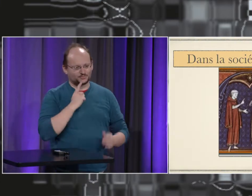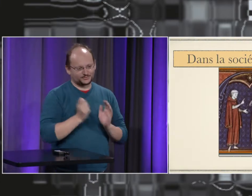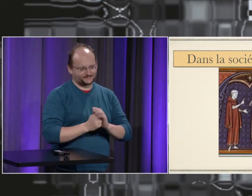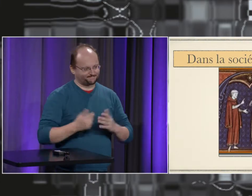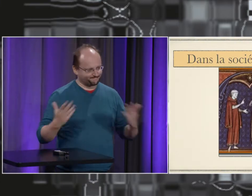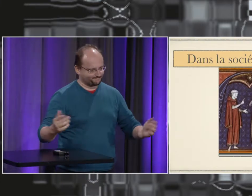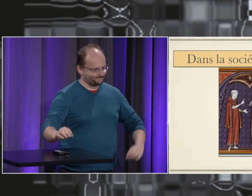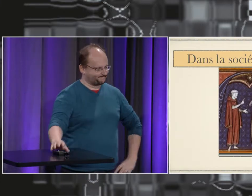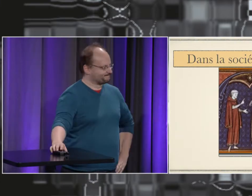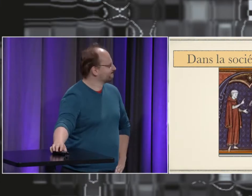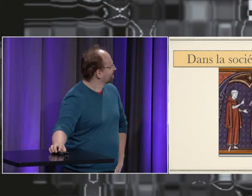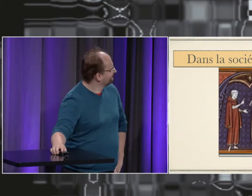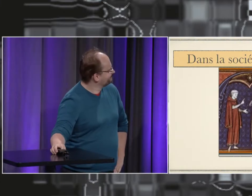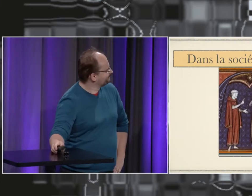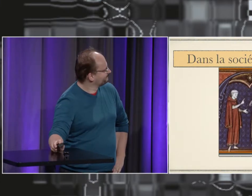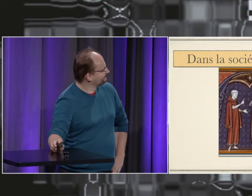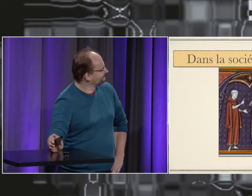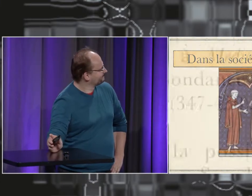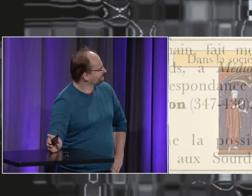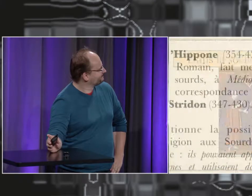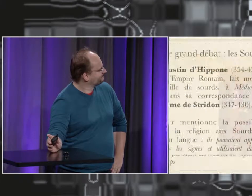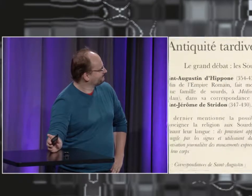comment vivaient les sourds dans la société médiévale